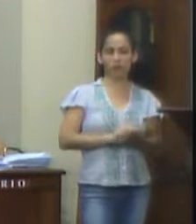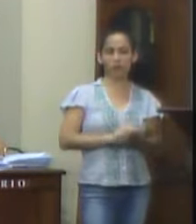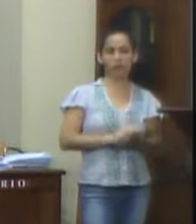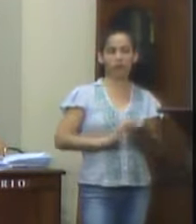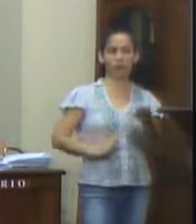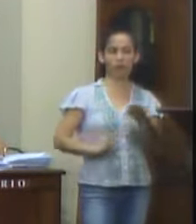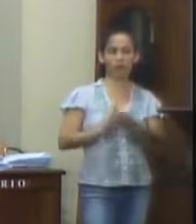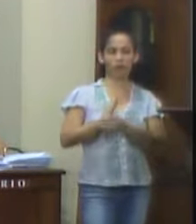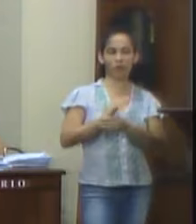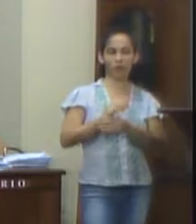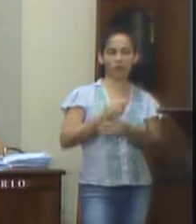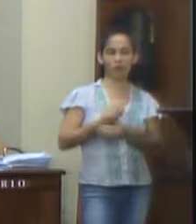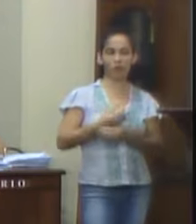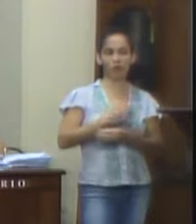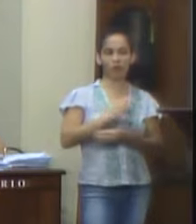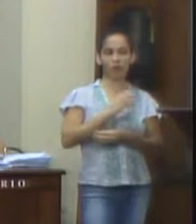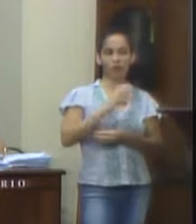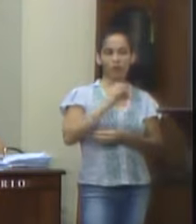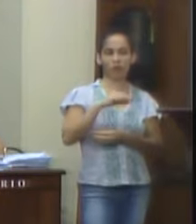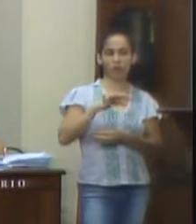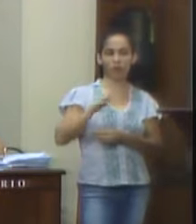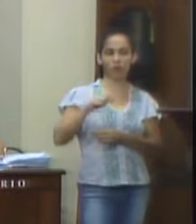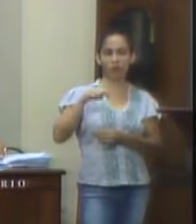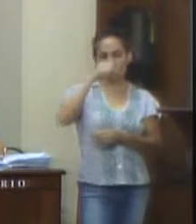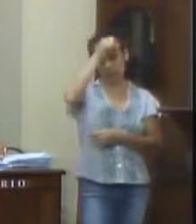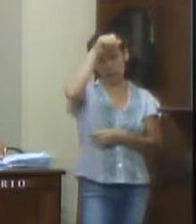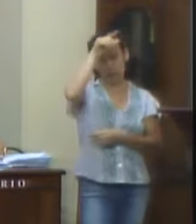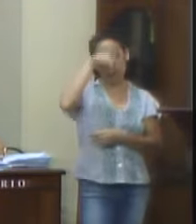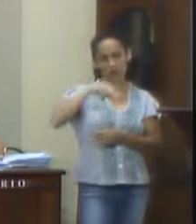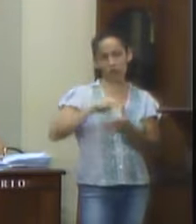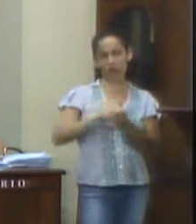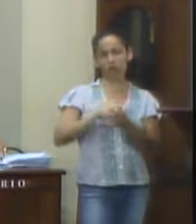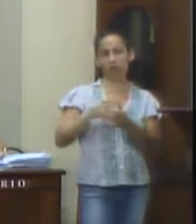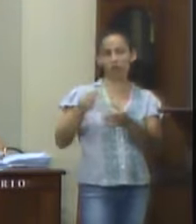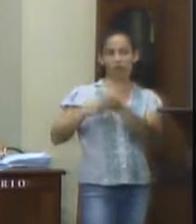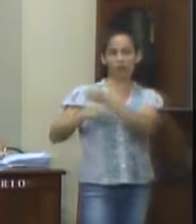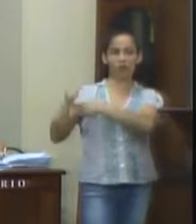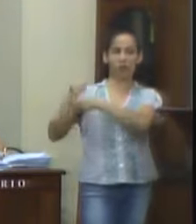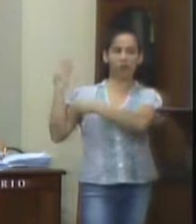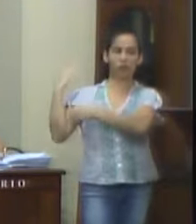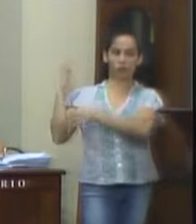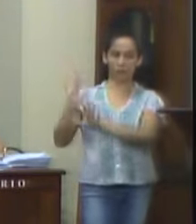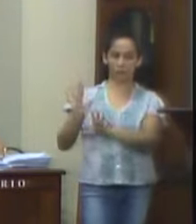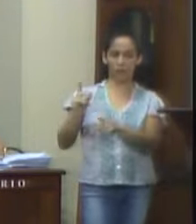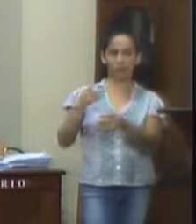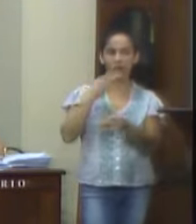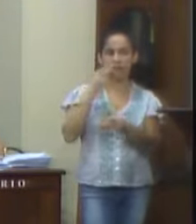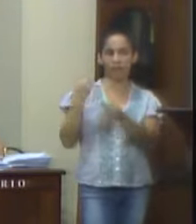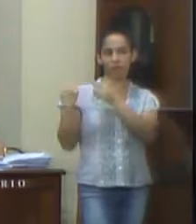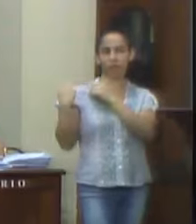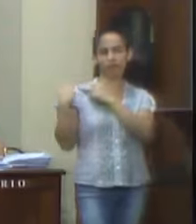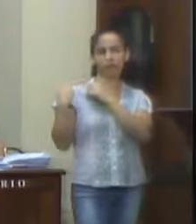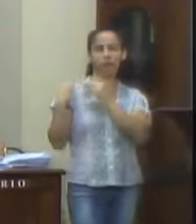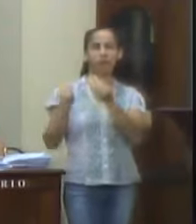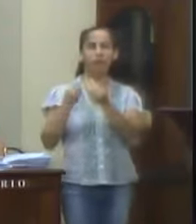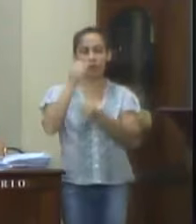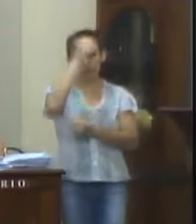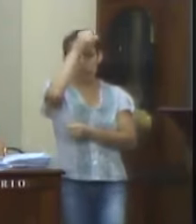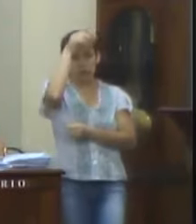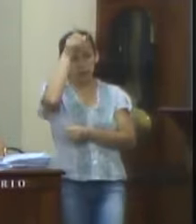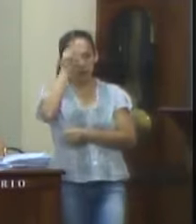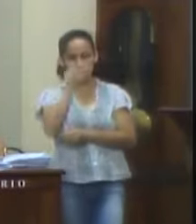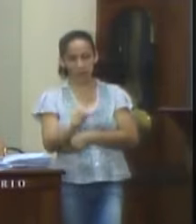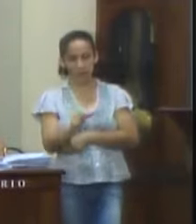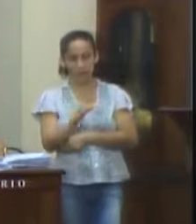a aprovação das contas de governo do município de Valença relativo ao exercício 2017, sob a responsabilidade do prefeito Luiz